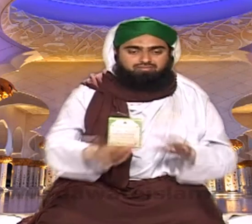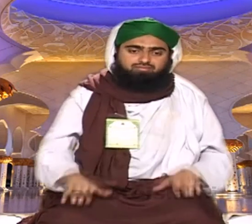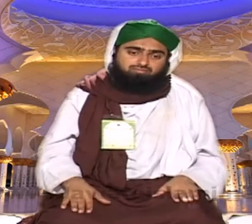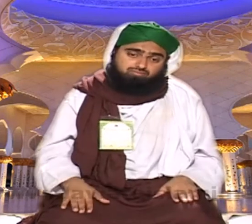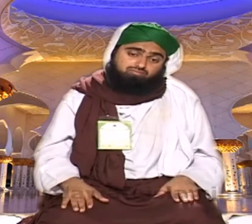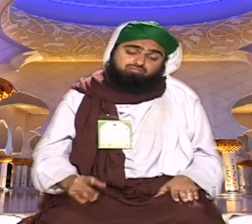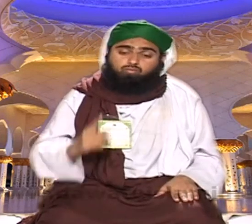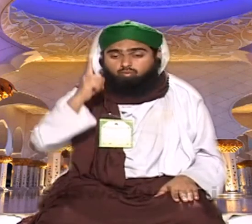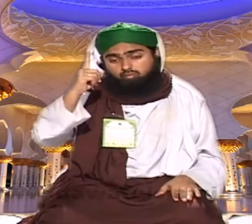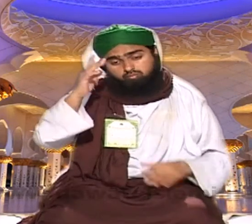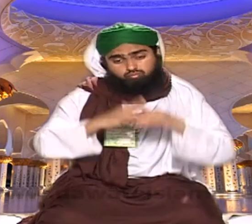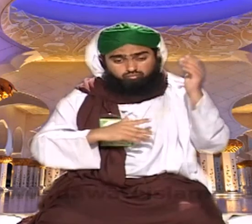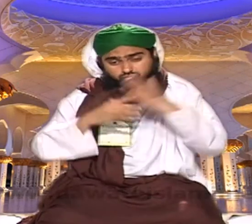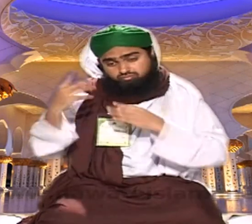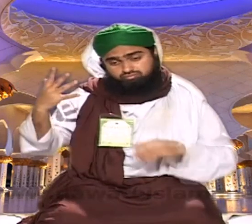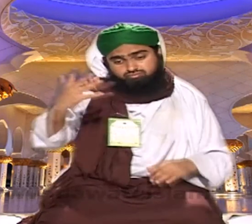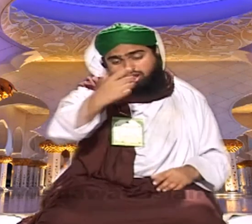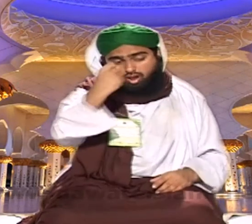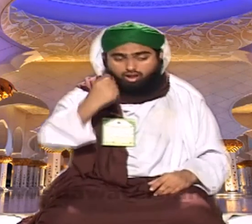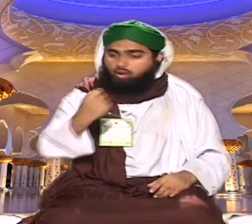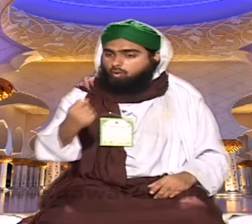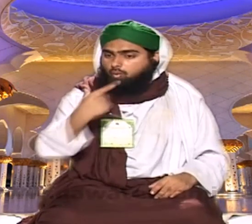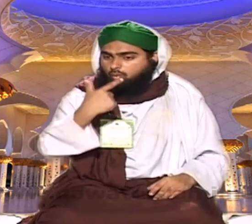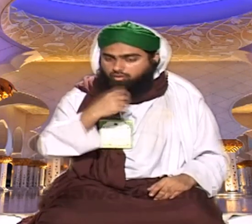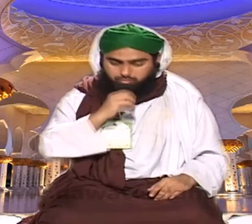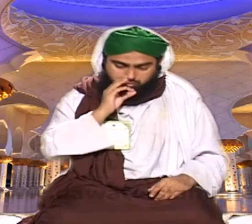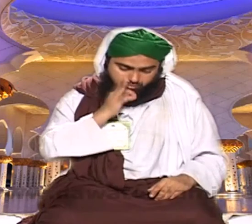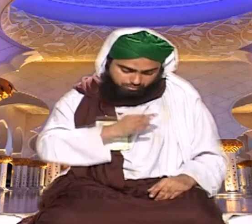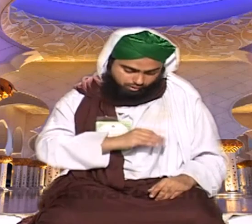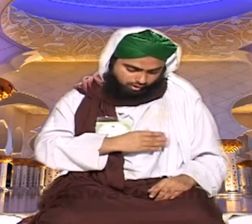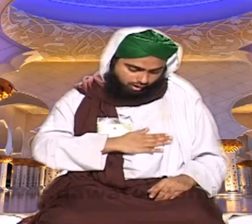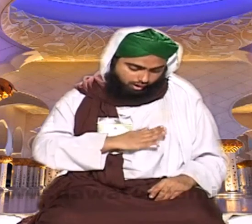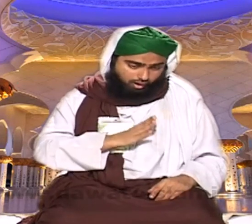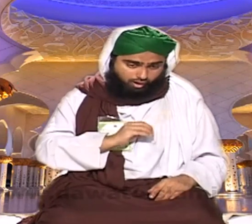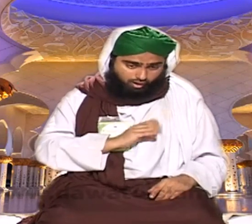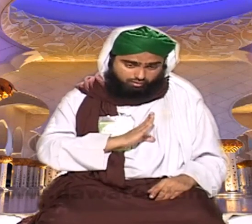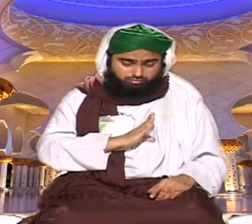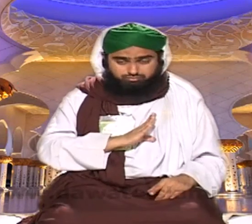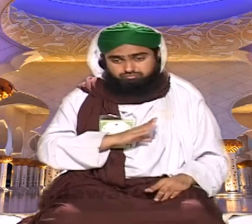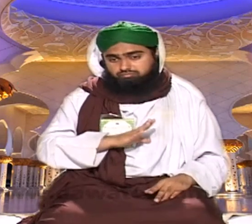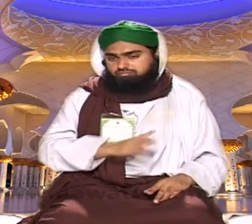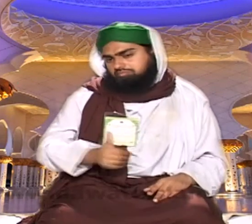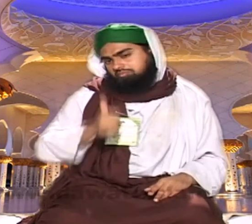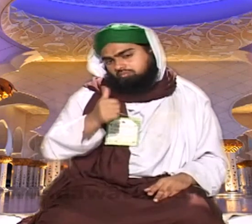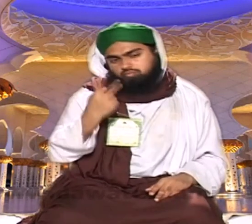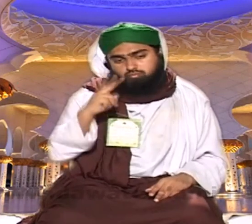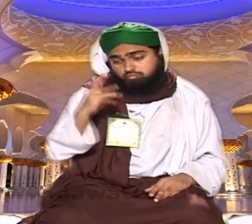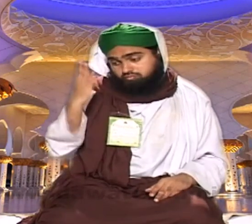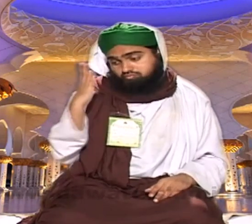ملتا ہے اللہ تعالیٰ کی جوٹیاں پوری کرنے میں اس کے آئید کردہ فرد